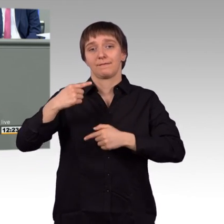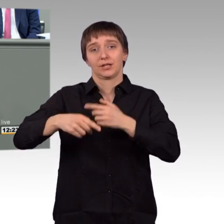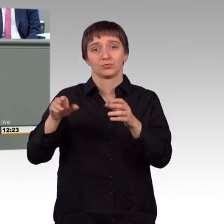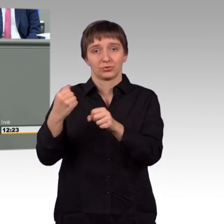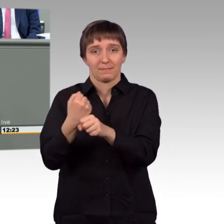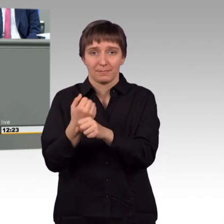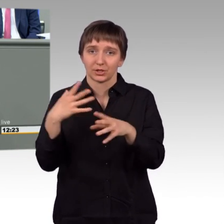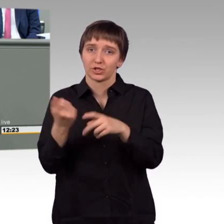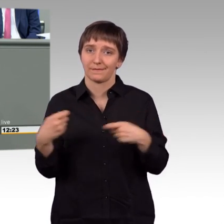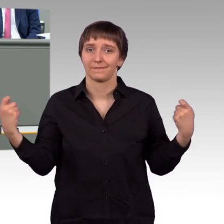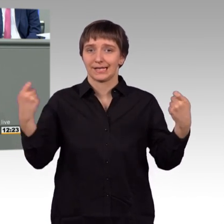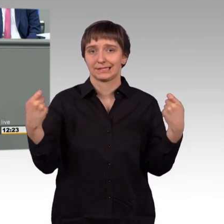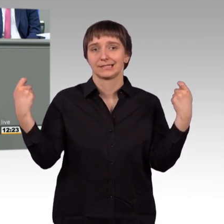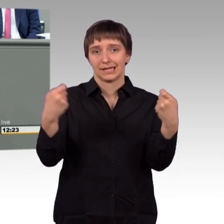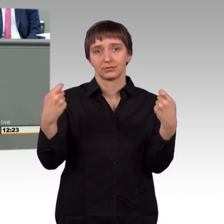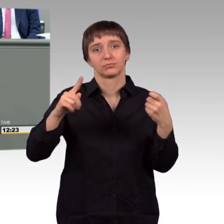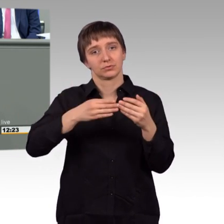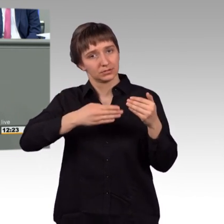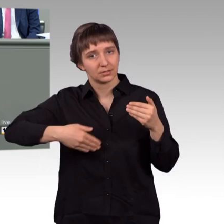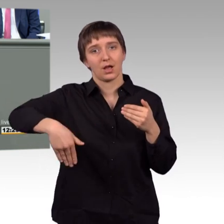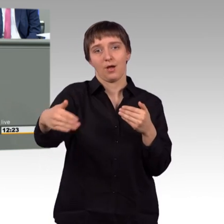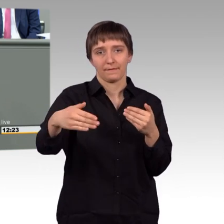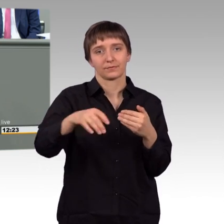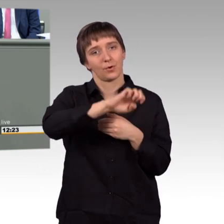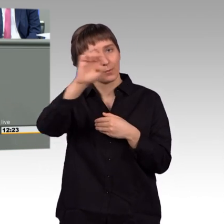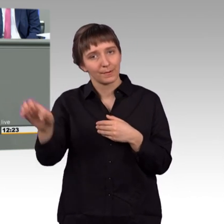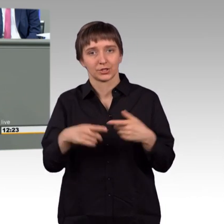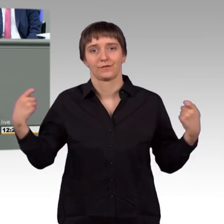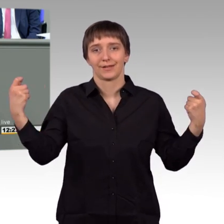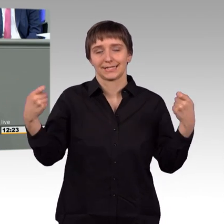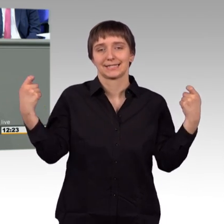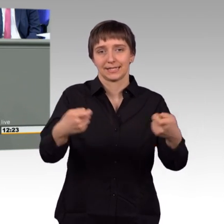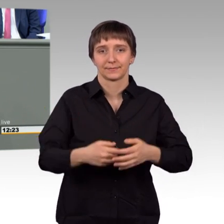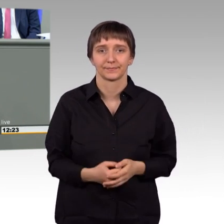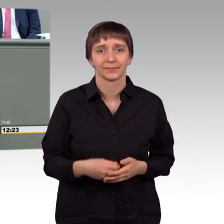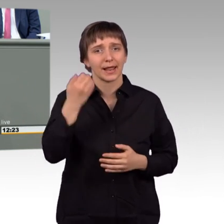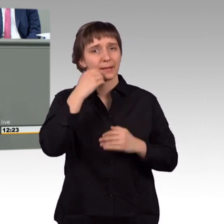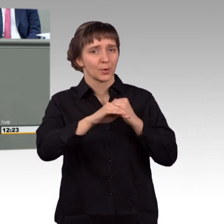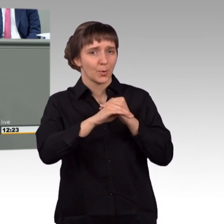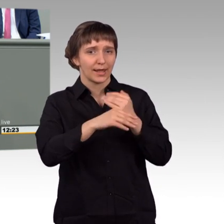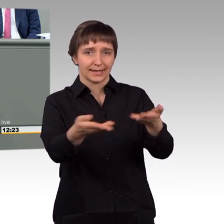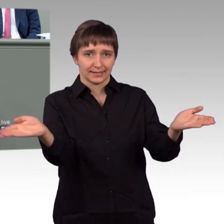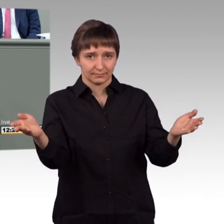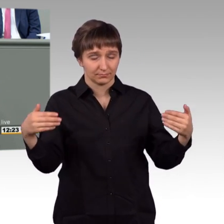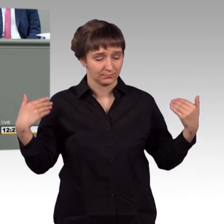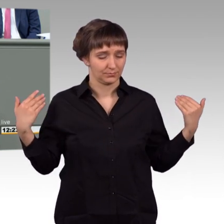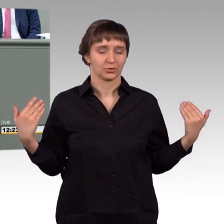zusammenbringen und gemeinsam europäisch finanzieren. Liebe Kolleginnen und Kollegen, in diesem Sinne können wir glaubwürdige